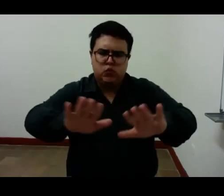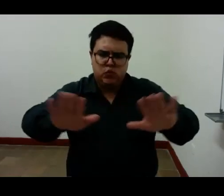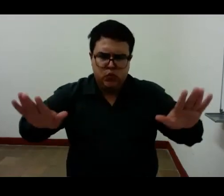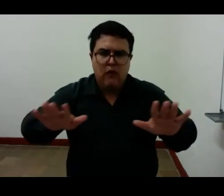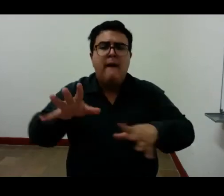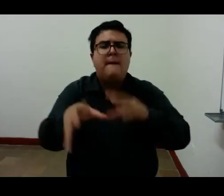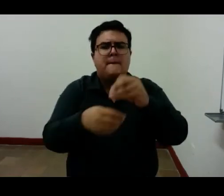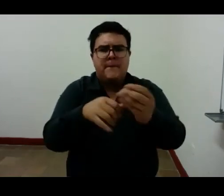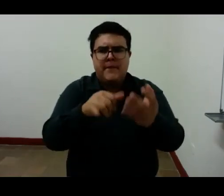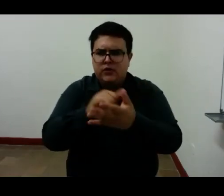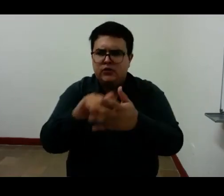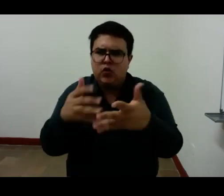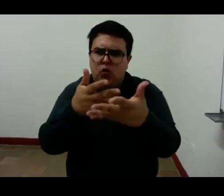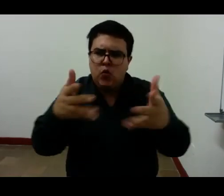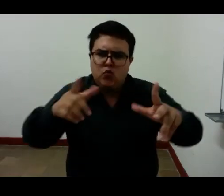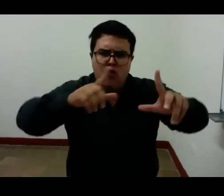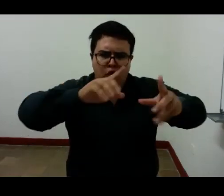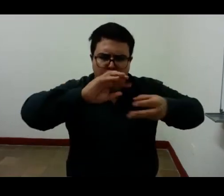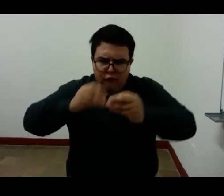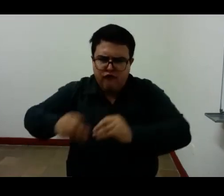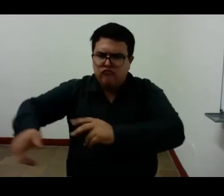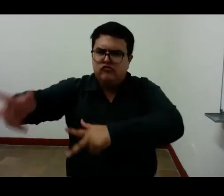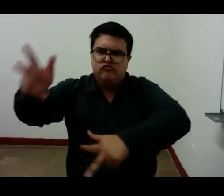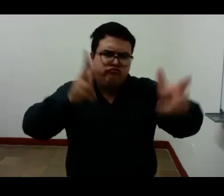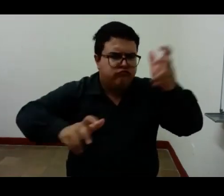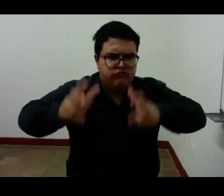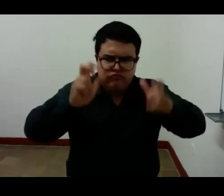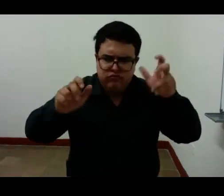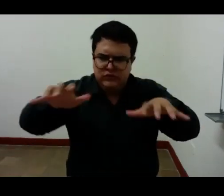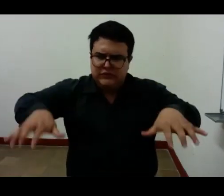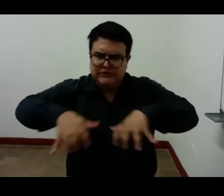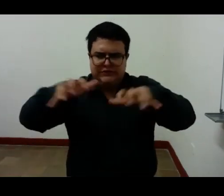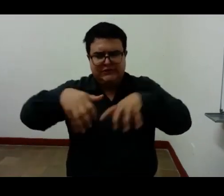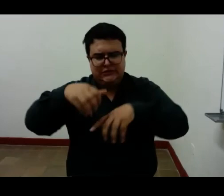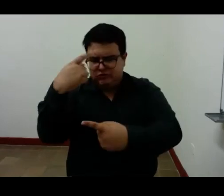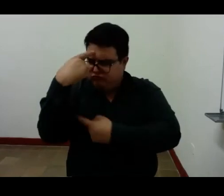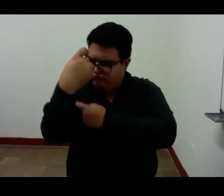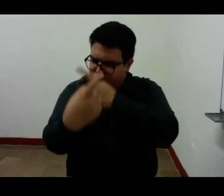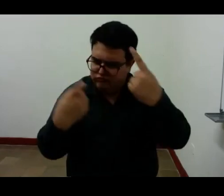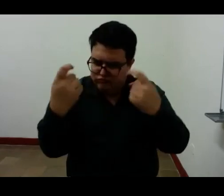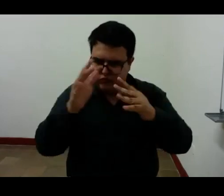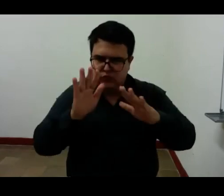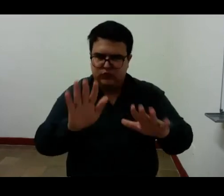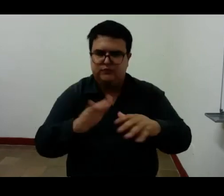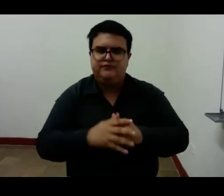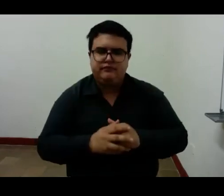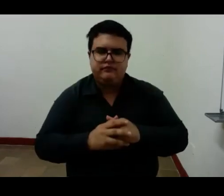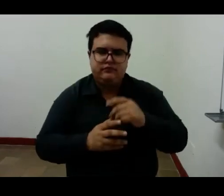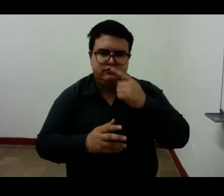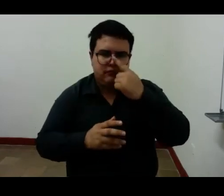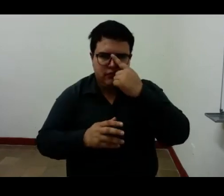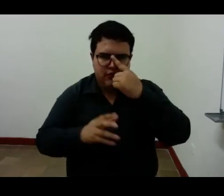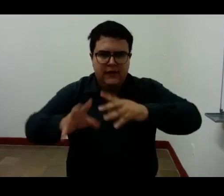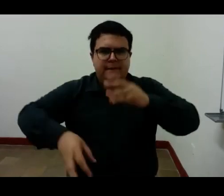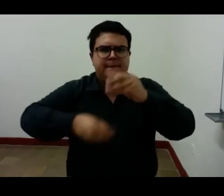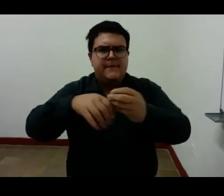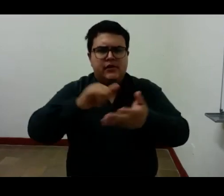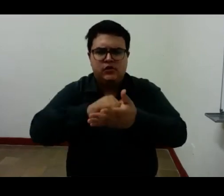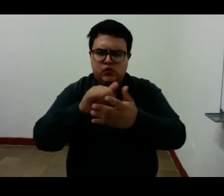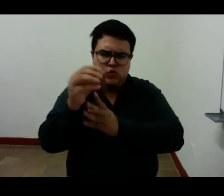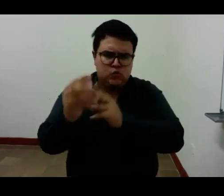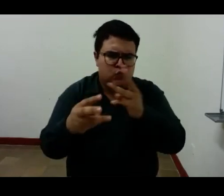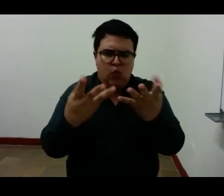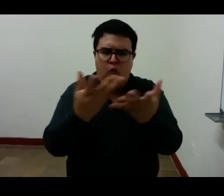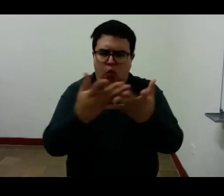las imágenes de sensaciones mínimas moleculares capaz de explorar las múltiples